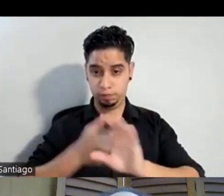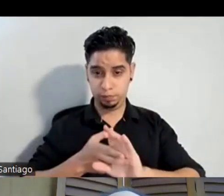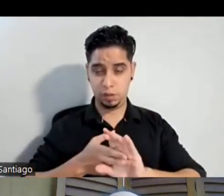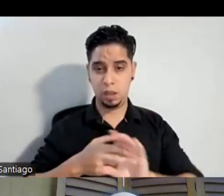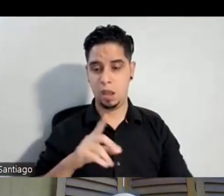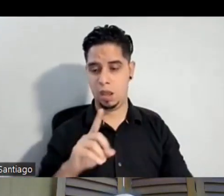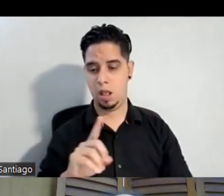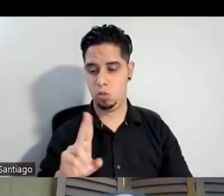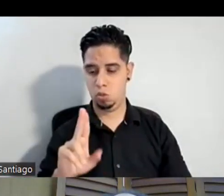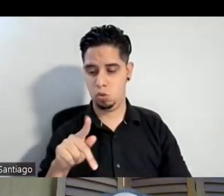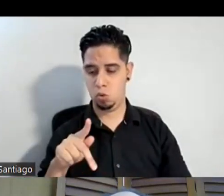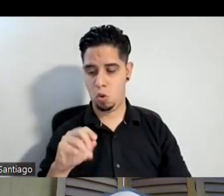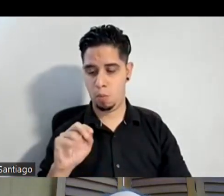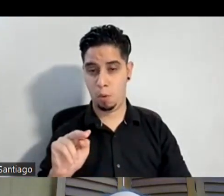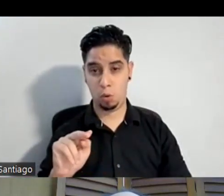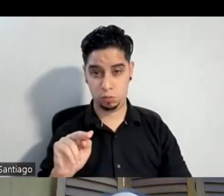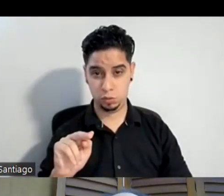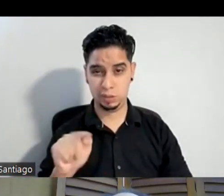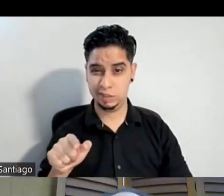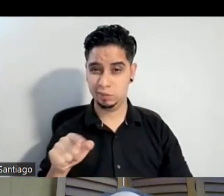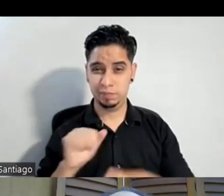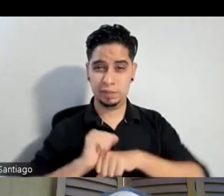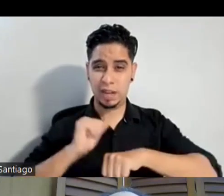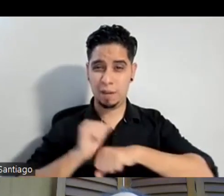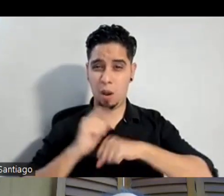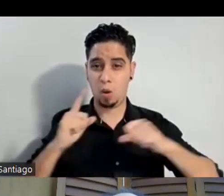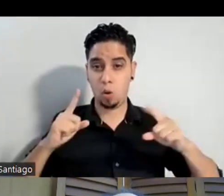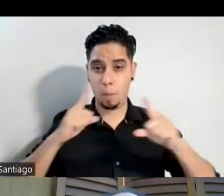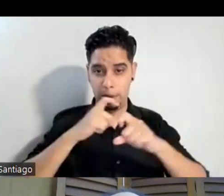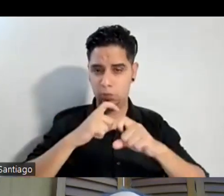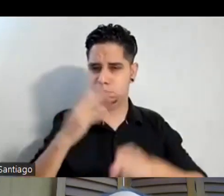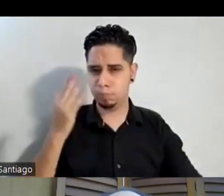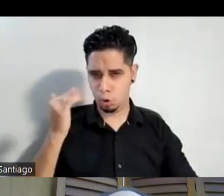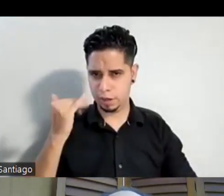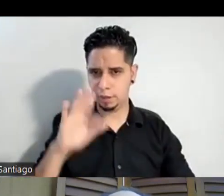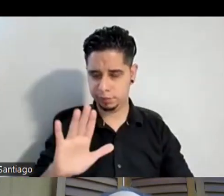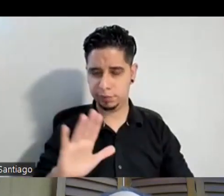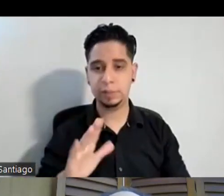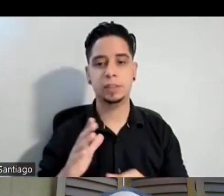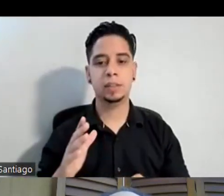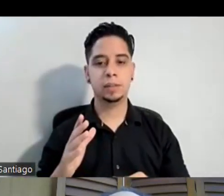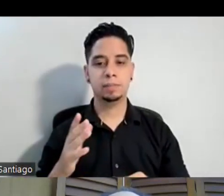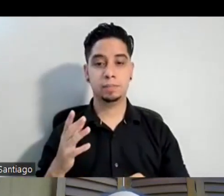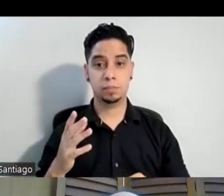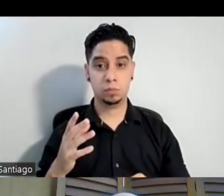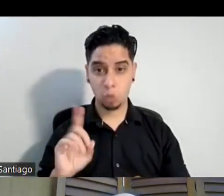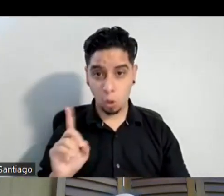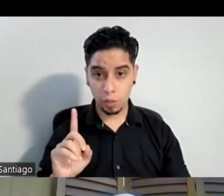fue un trabajo bien complejo porque era en teatro en 15 entonces son